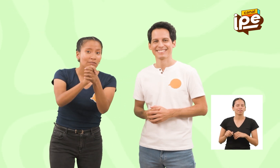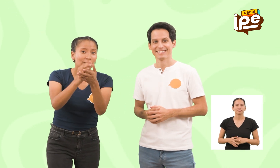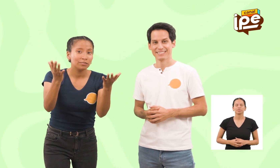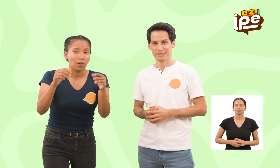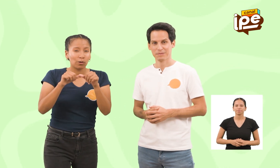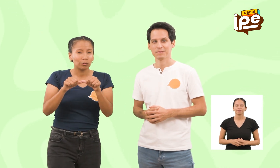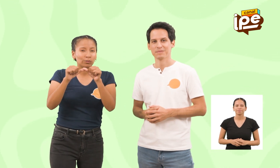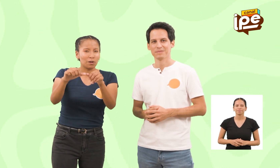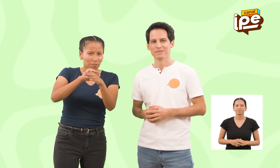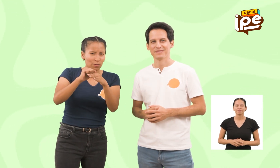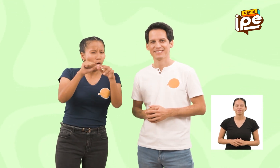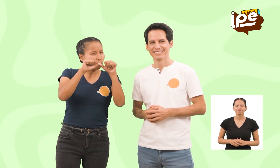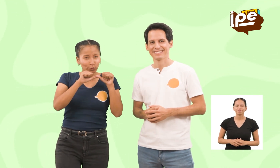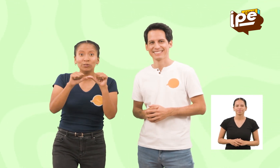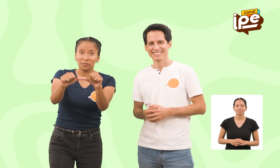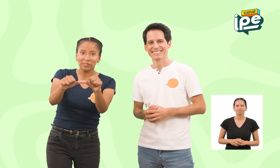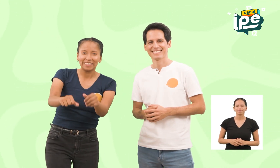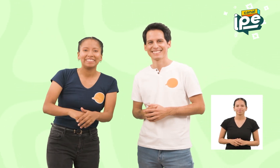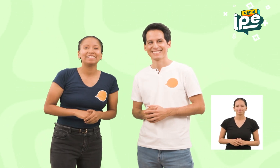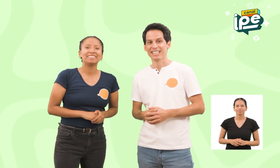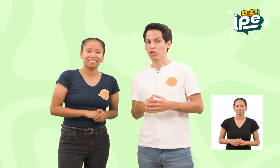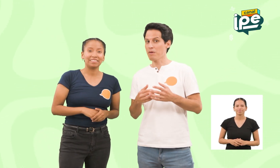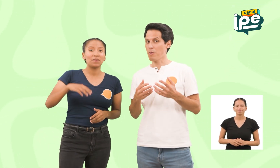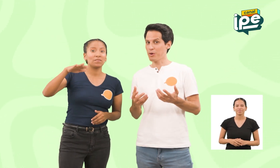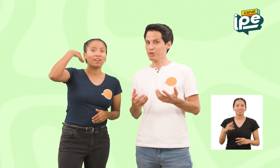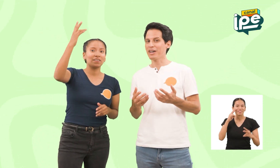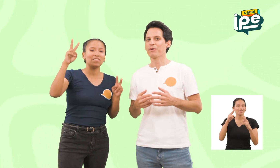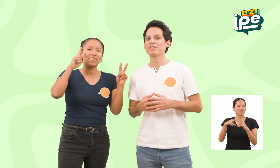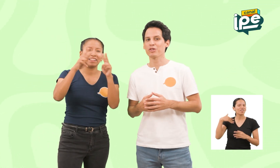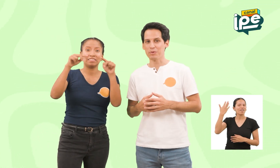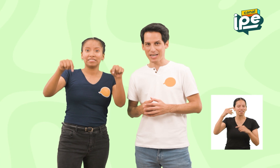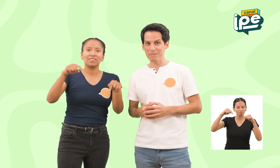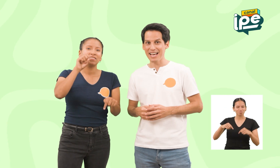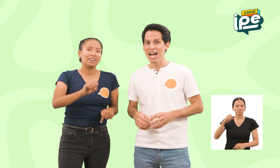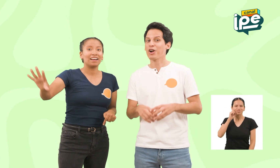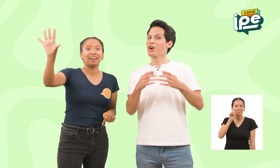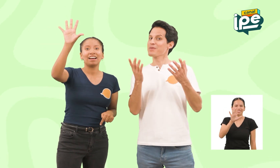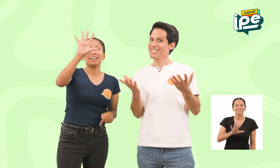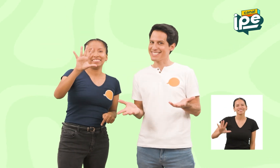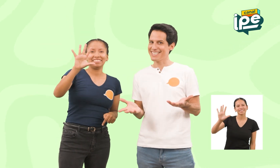Bueno, amigos. A seguir practicando. Nos vemos pronto de nuevo en programa ¿Cómo se dice?